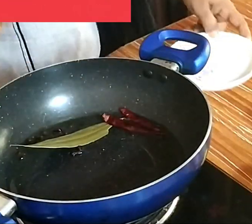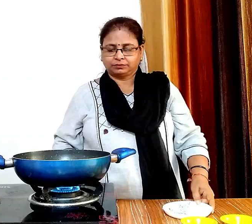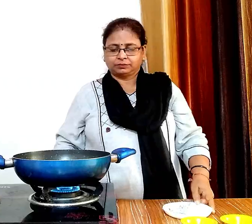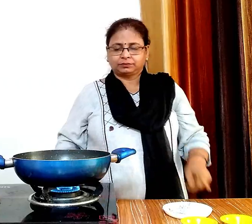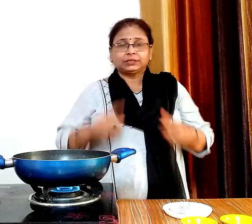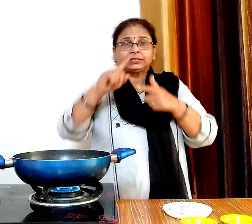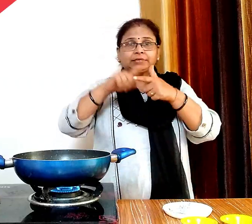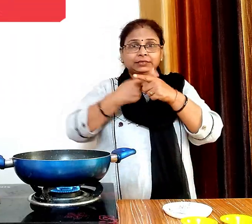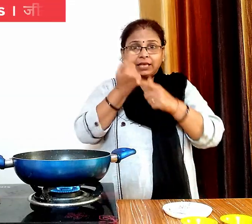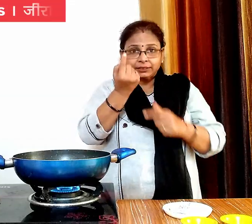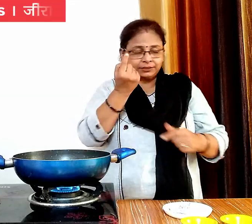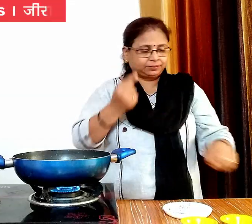देर चमब जीरा